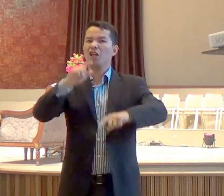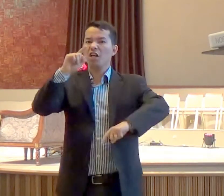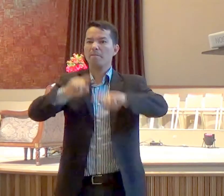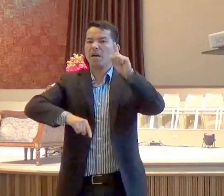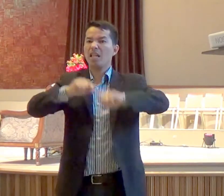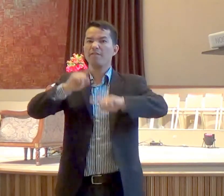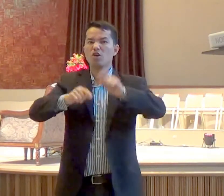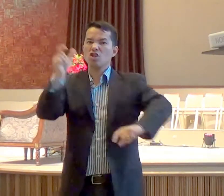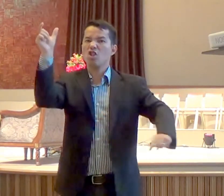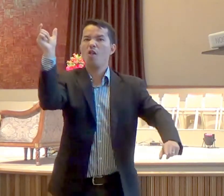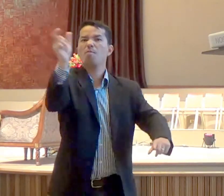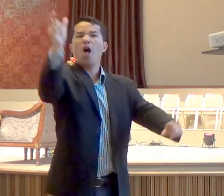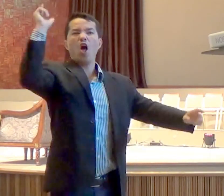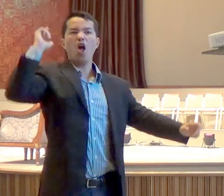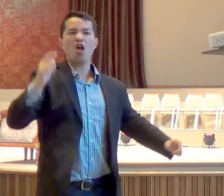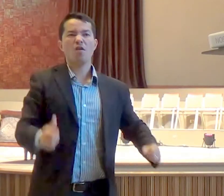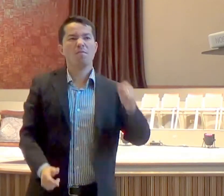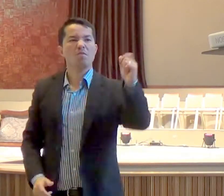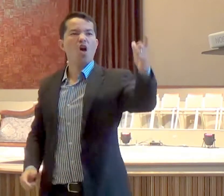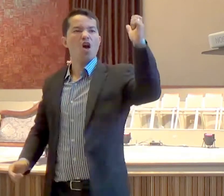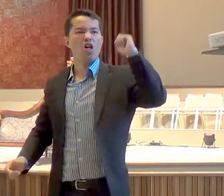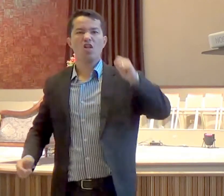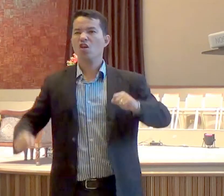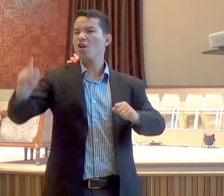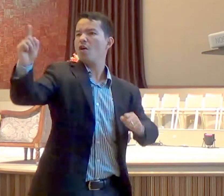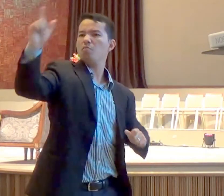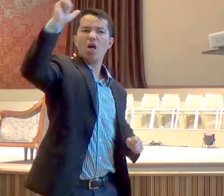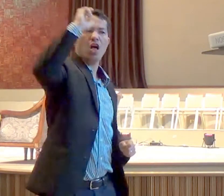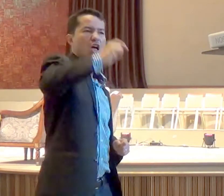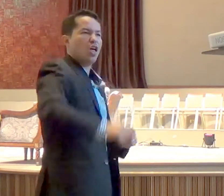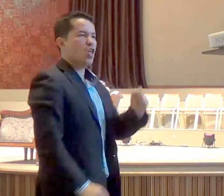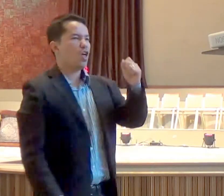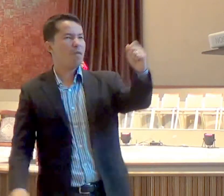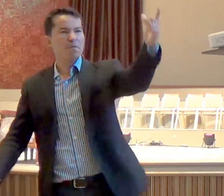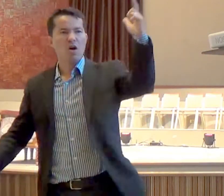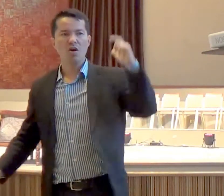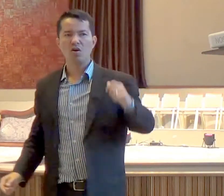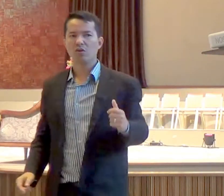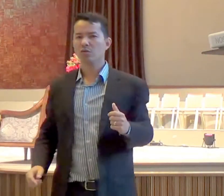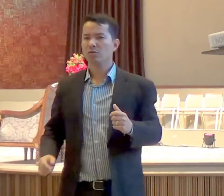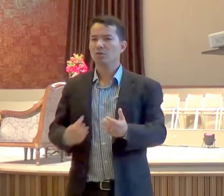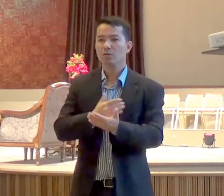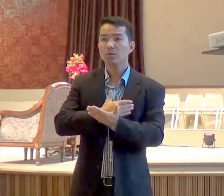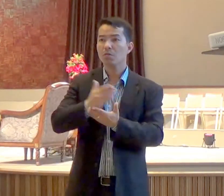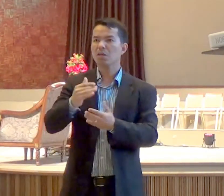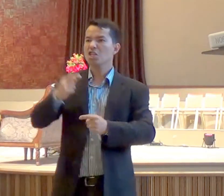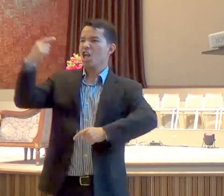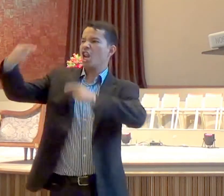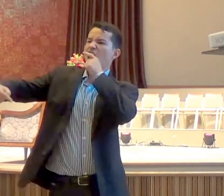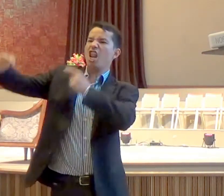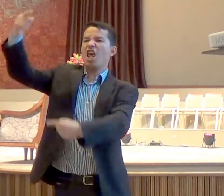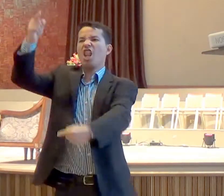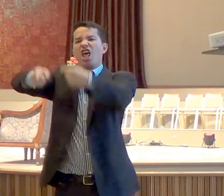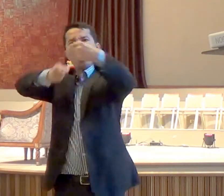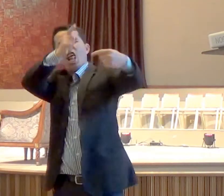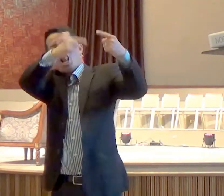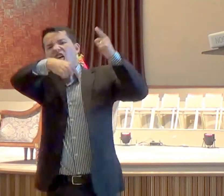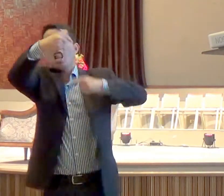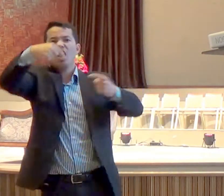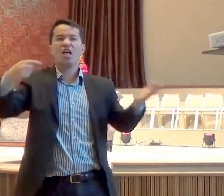aquele é isso, aquele fulano lá é aquilo, aquele outro é isso, e aí brigam com um, e brigam com o outro, que margem esse